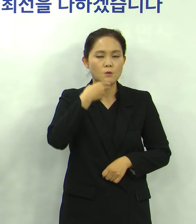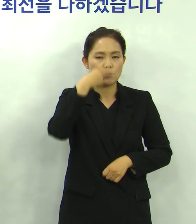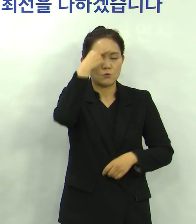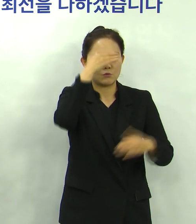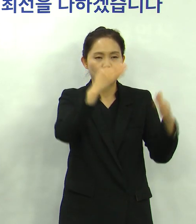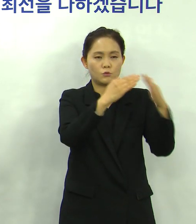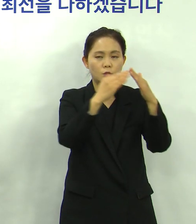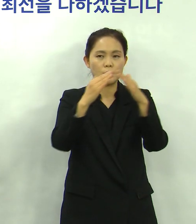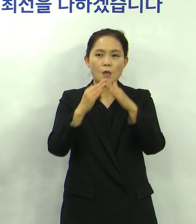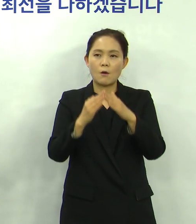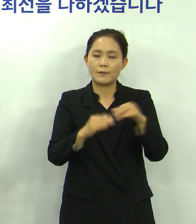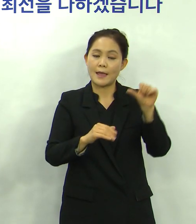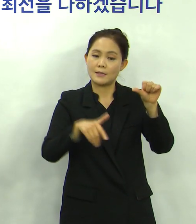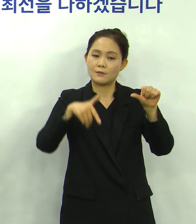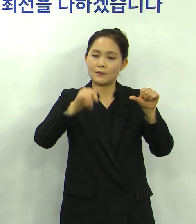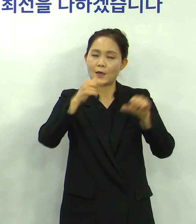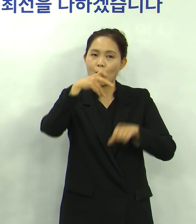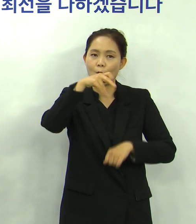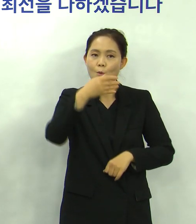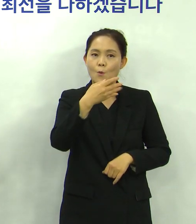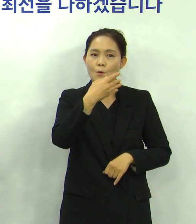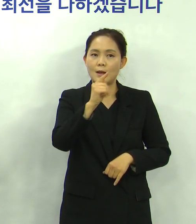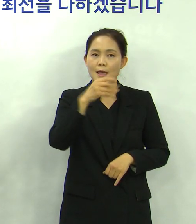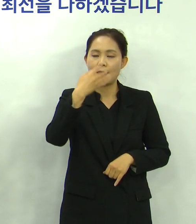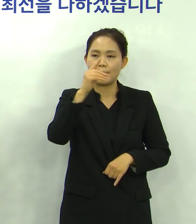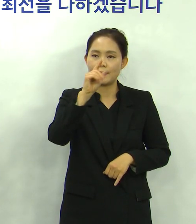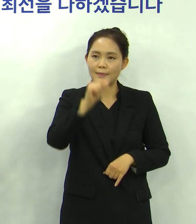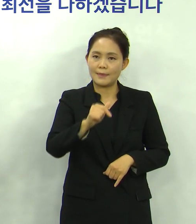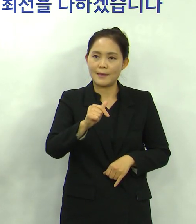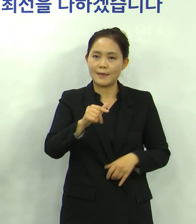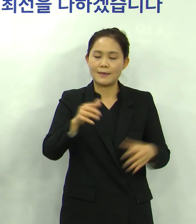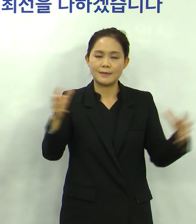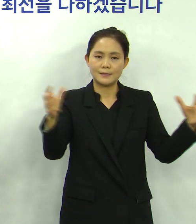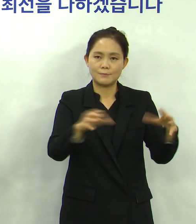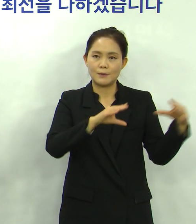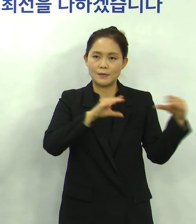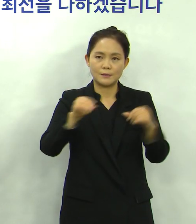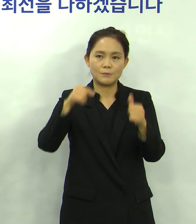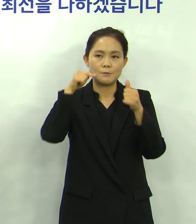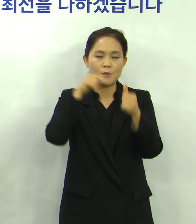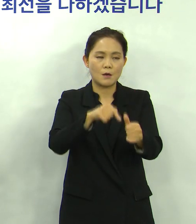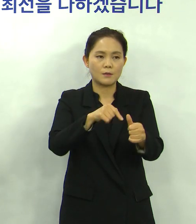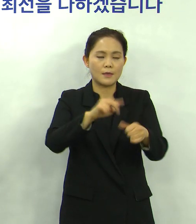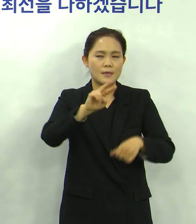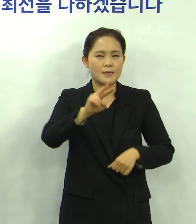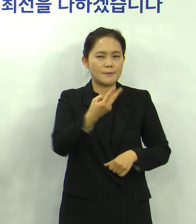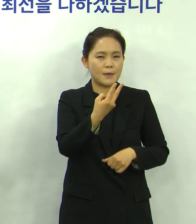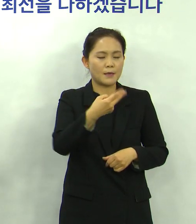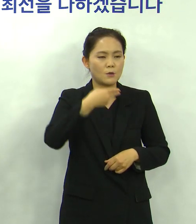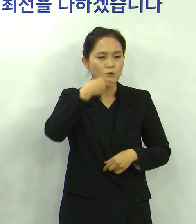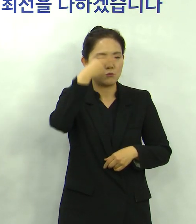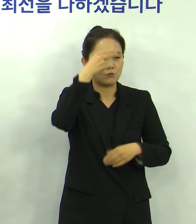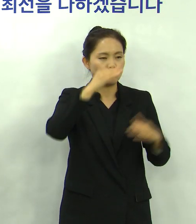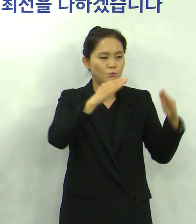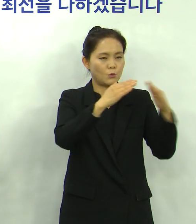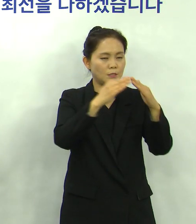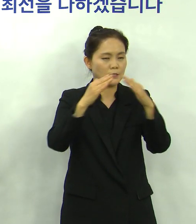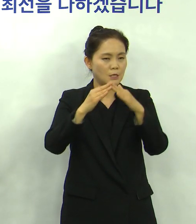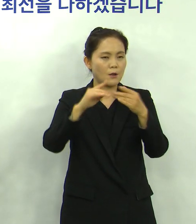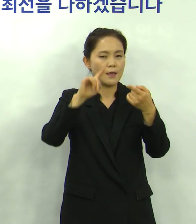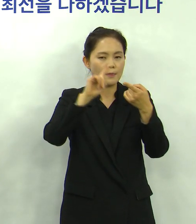5개의 콜라텍 등 집합금지명령이 내려진 200개 유흥시설에 대해